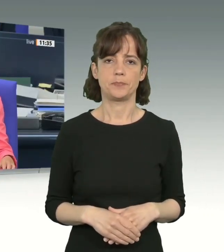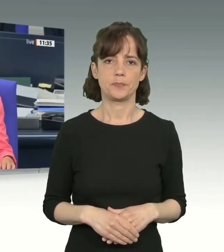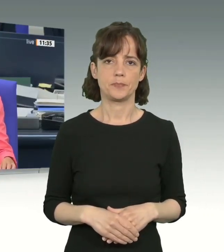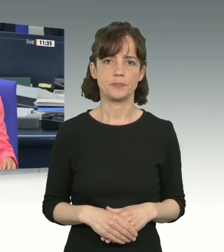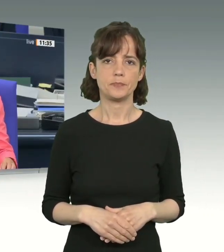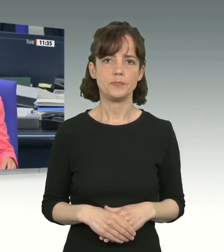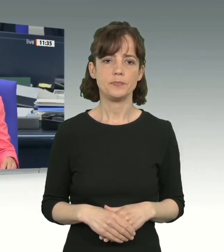Dann fahren wir.